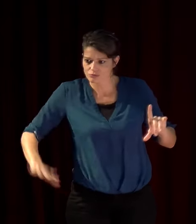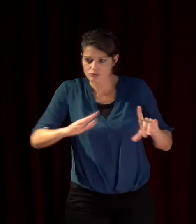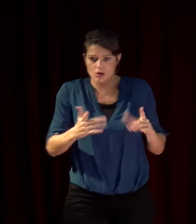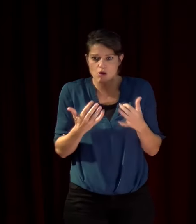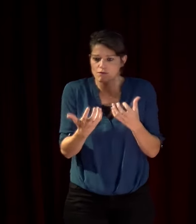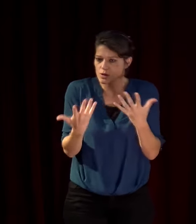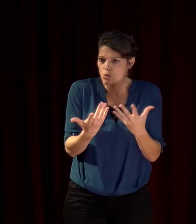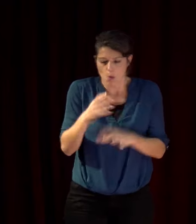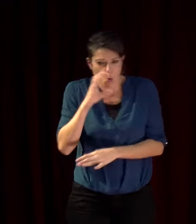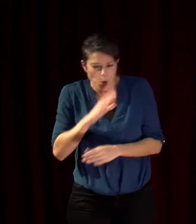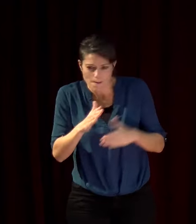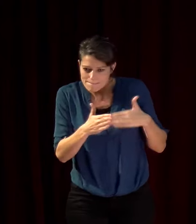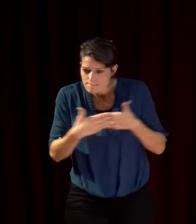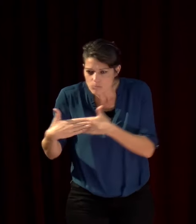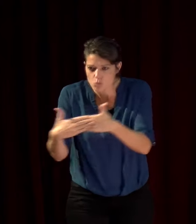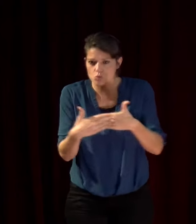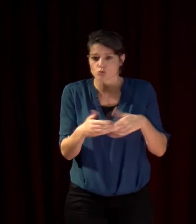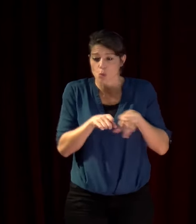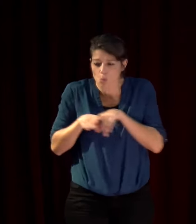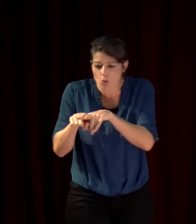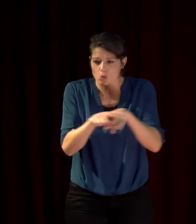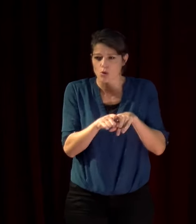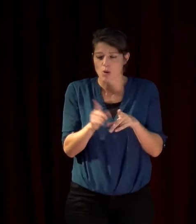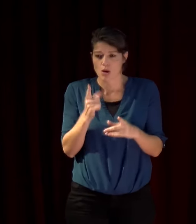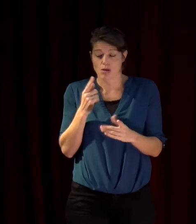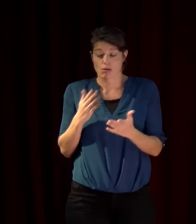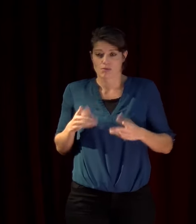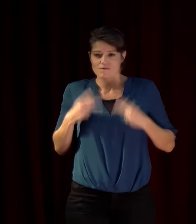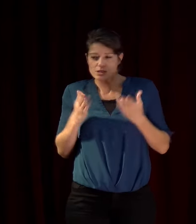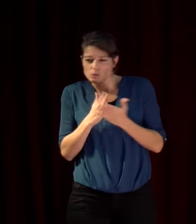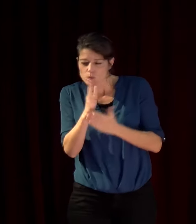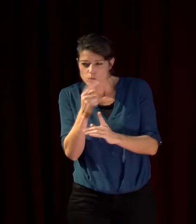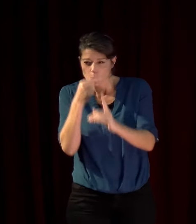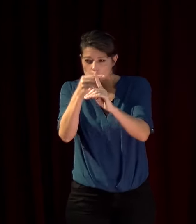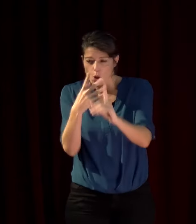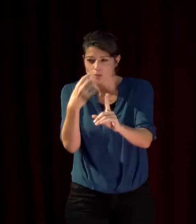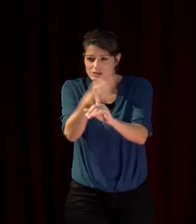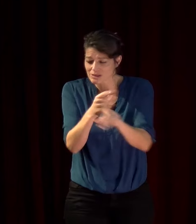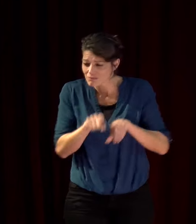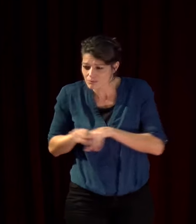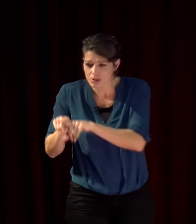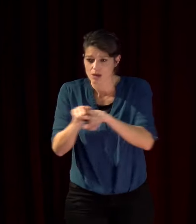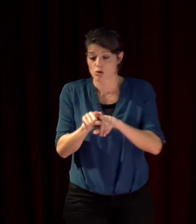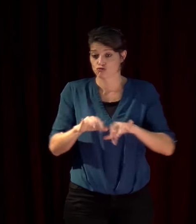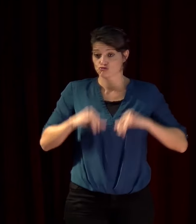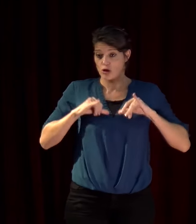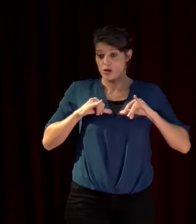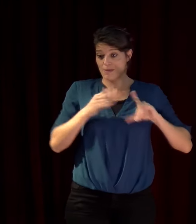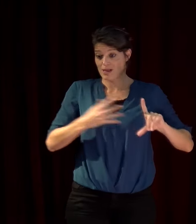curiosités très proches ils ont des objectifs dans la vie les jeunes du Nord et du Sud de la Méditerranée